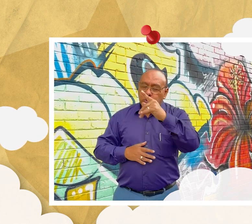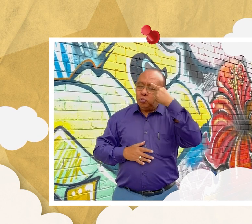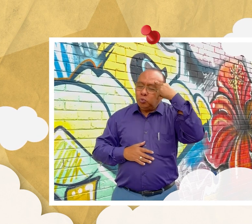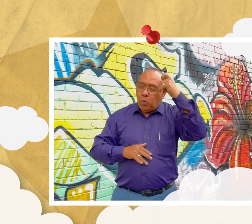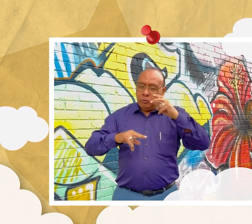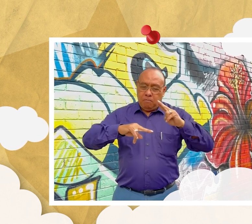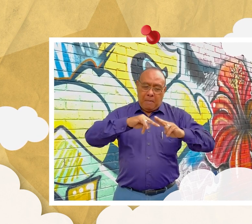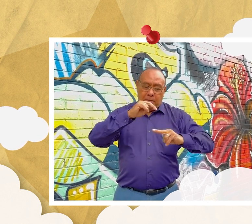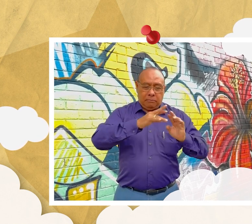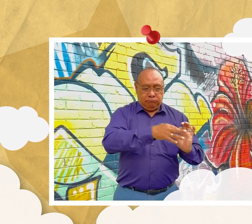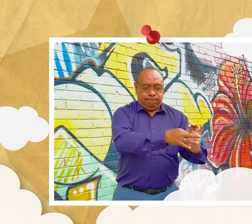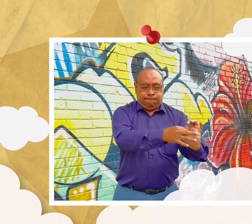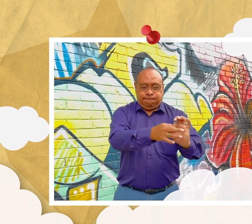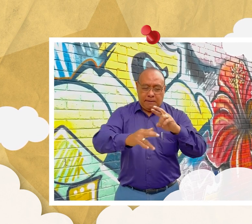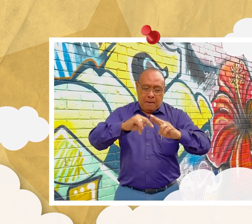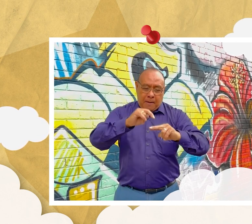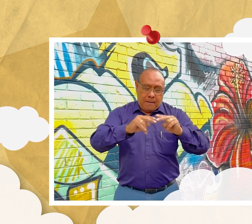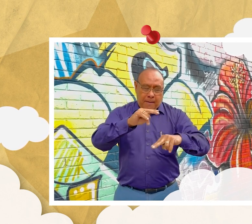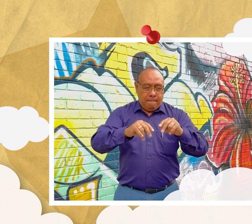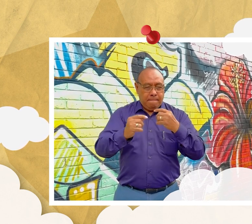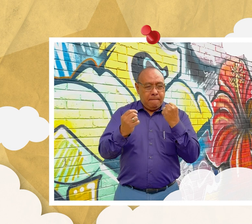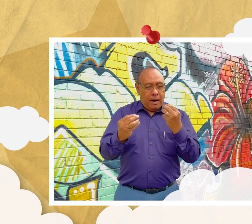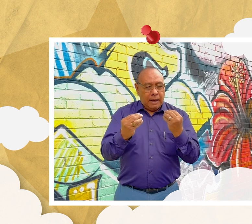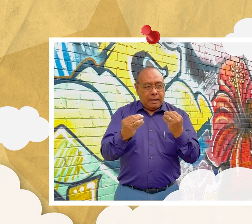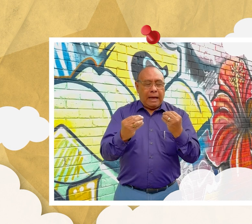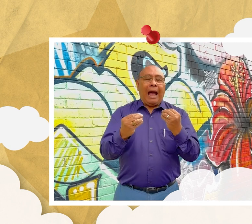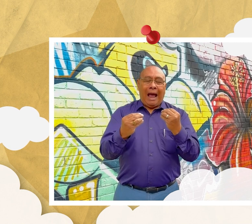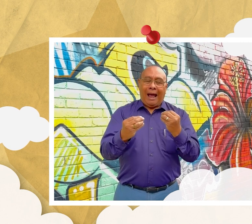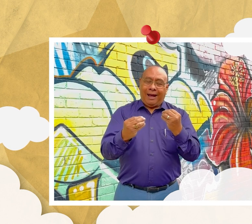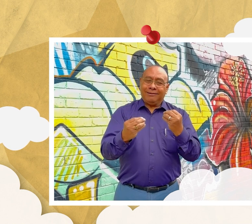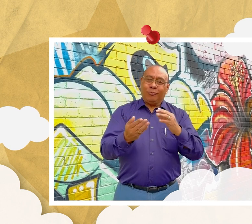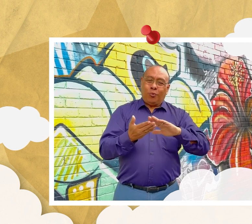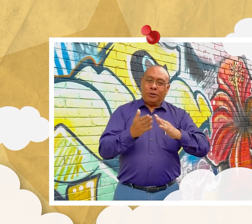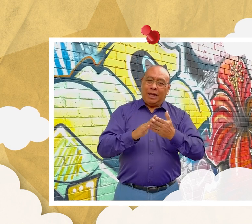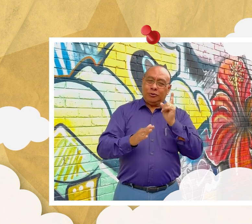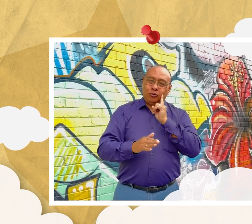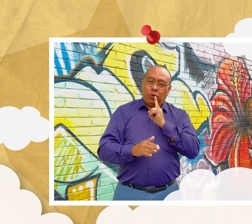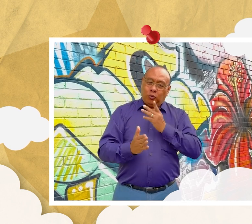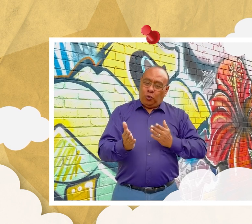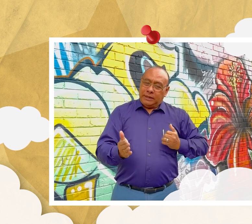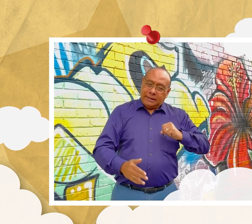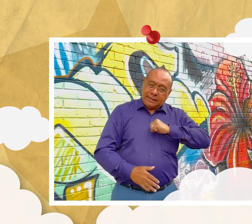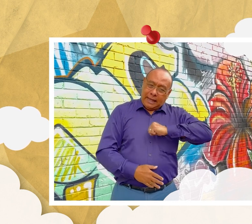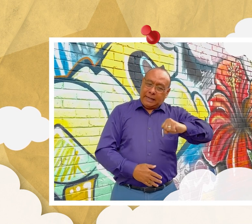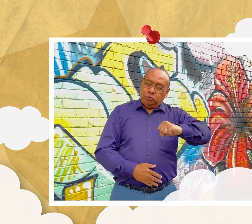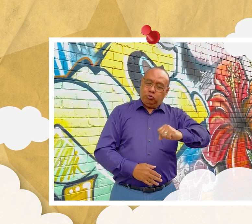propios sueños de forma unida y que la comunidad sorda pueda reivindicar y vivir plenamente sus derechos.